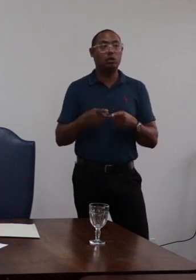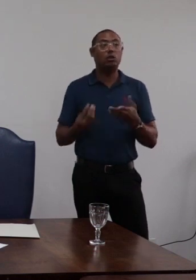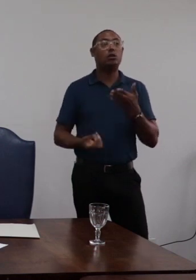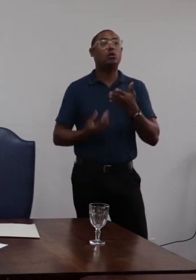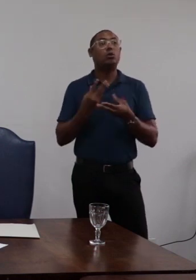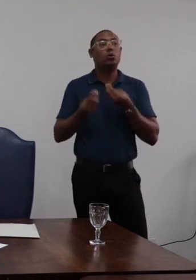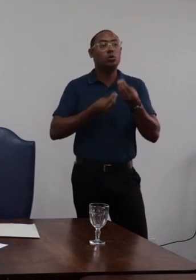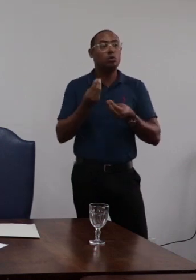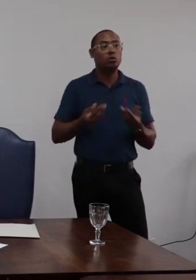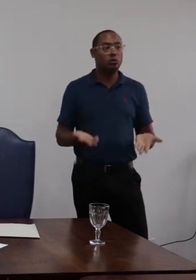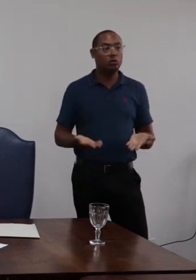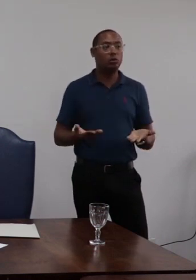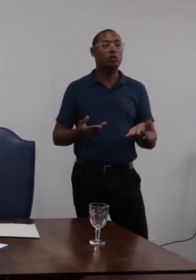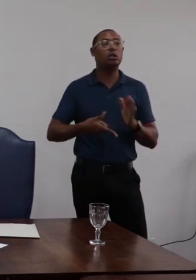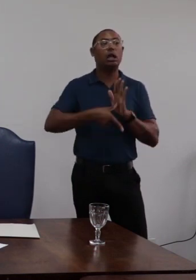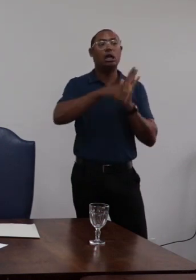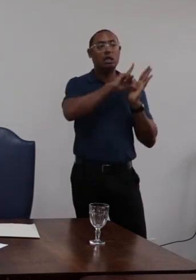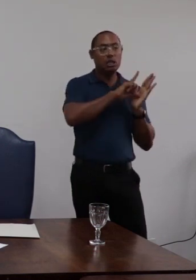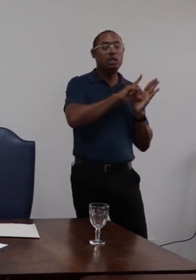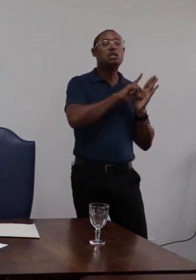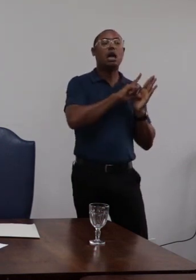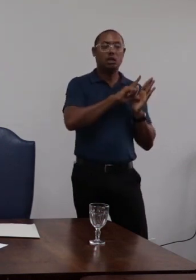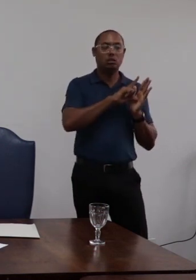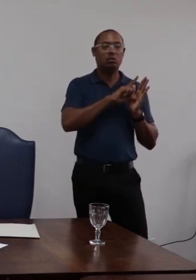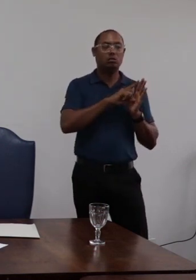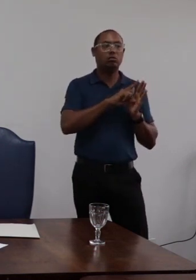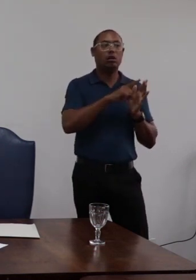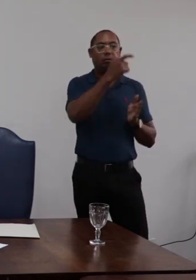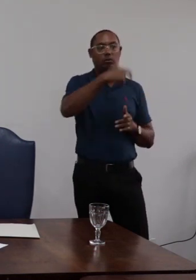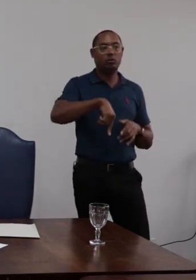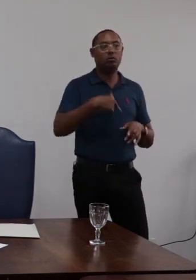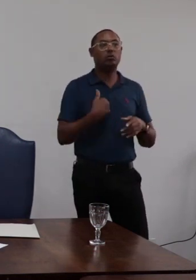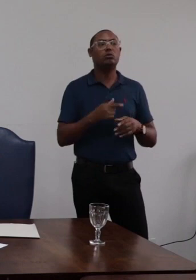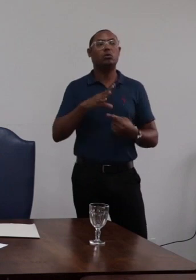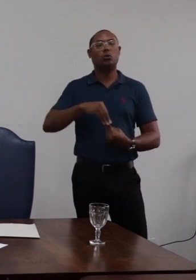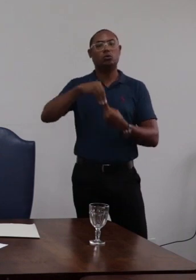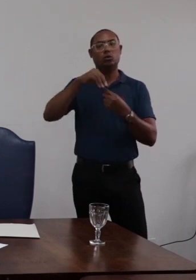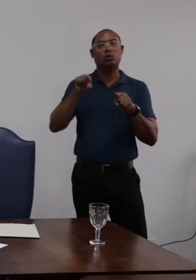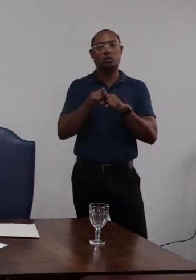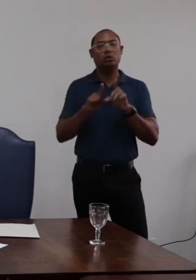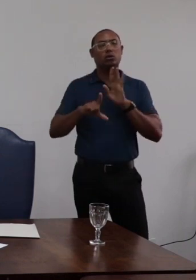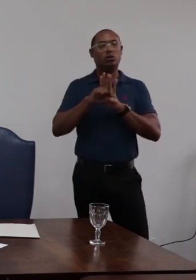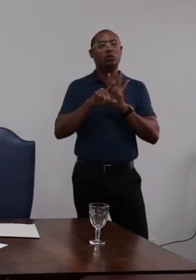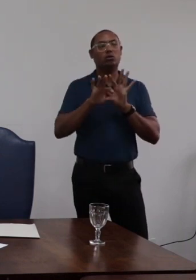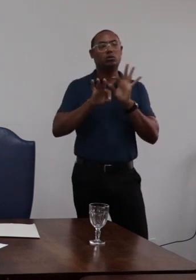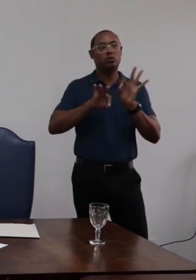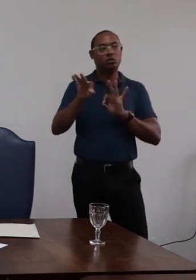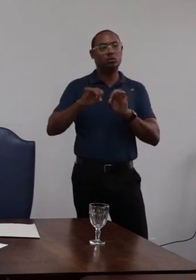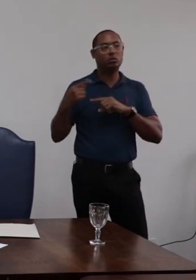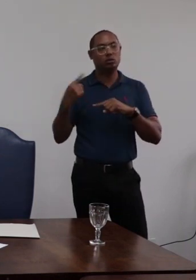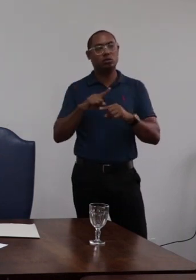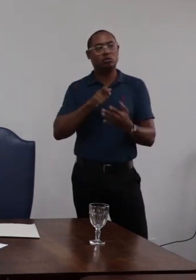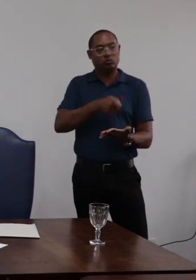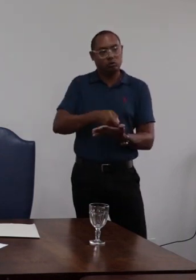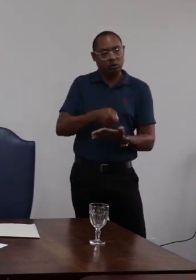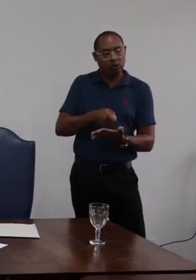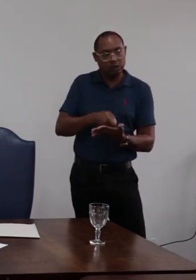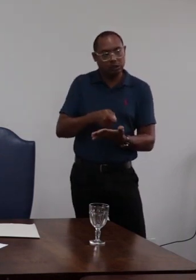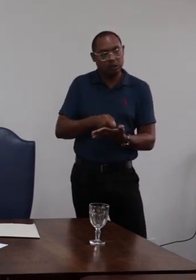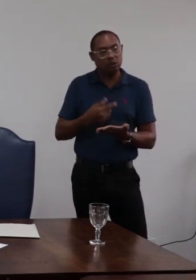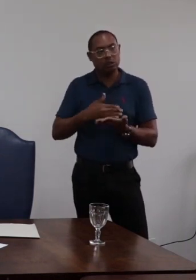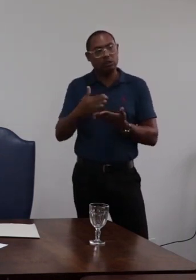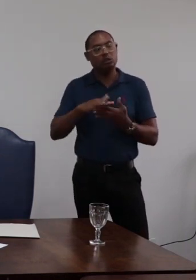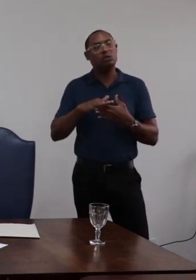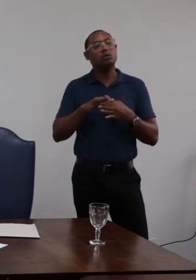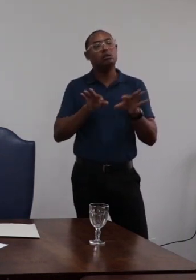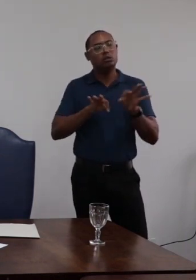agravantes ou atenuantes e os antecedentes funcionais parágrafo único o ato de imposição da penalidade mencionará